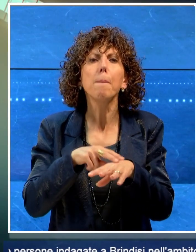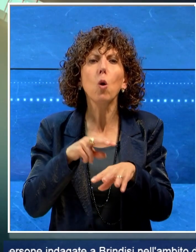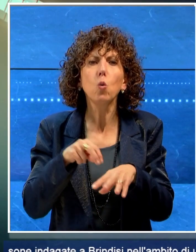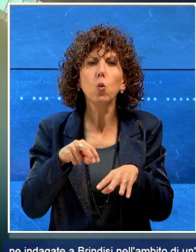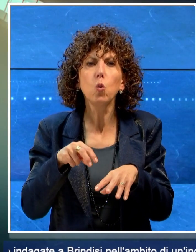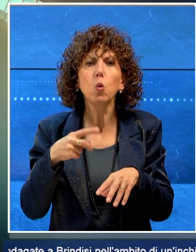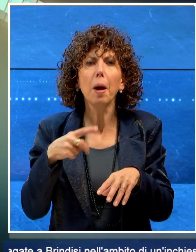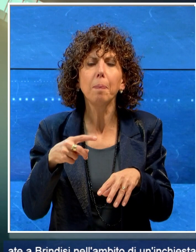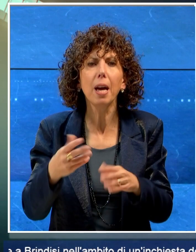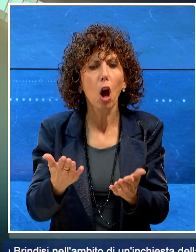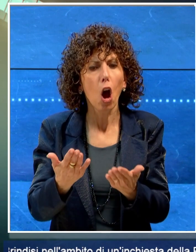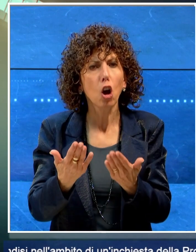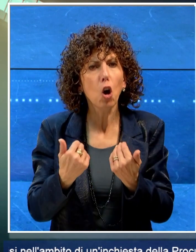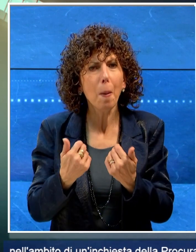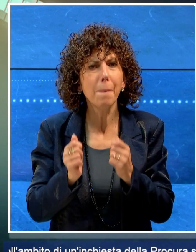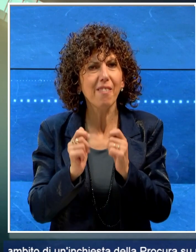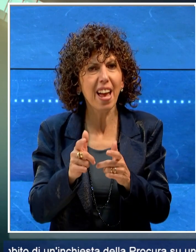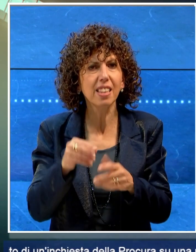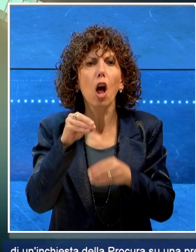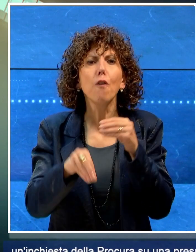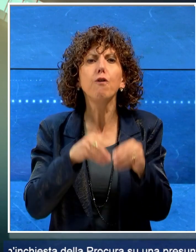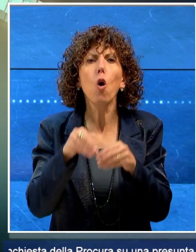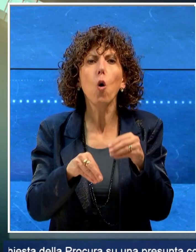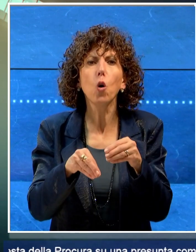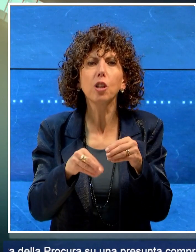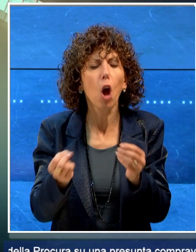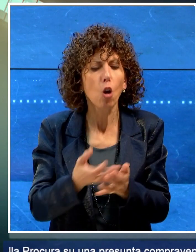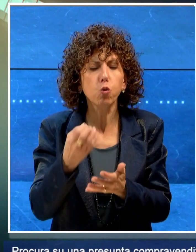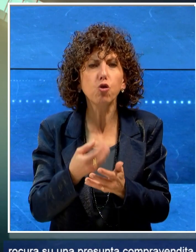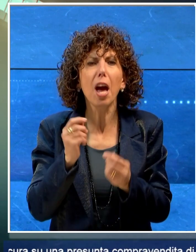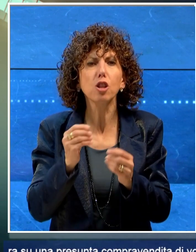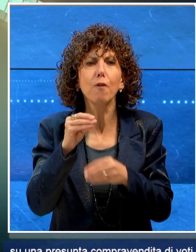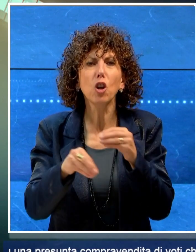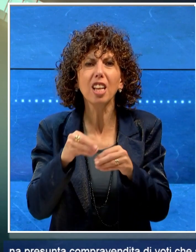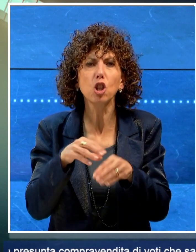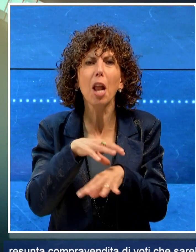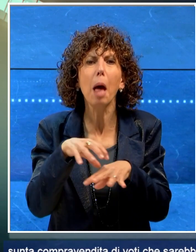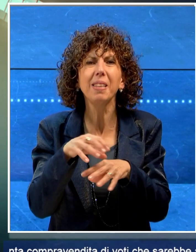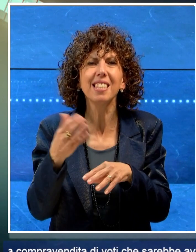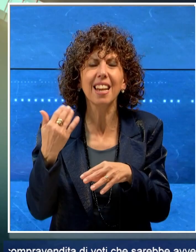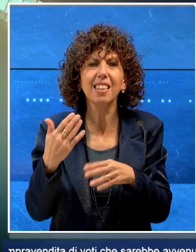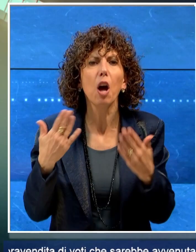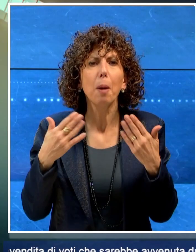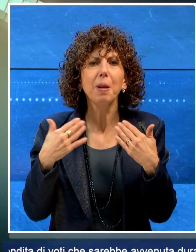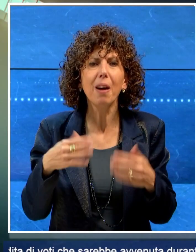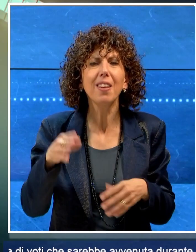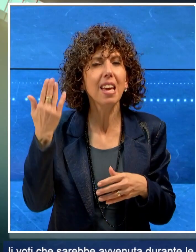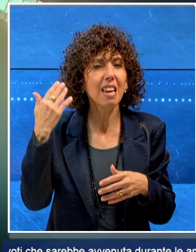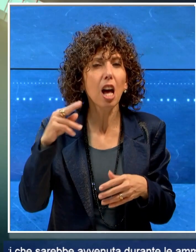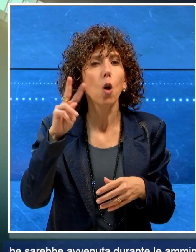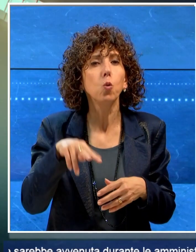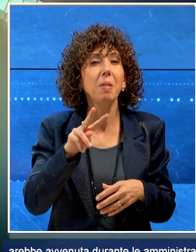una presunta compravendita di voti che sarebbe avvenuta durante le amministrative della primavera del 2023.